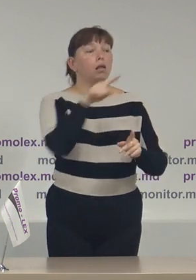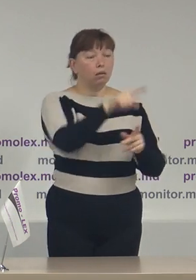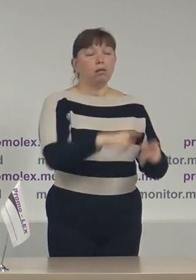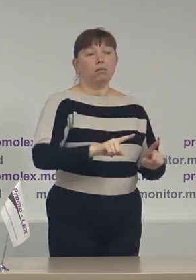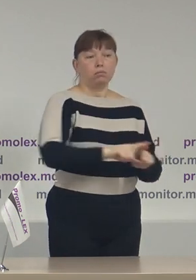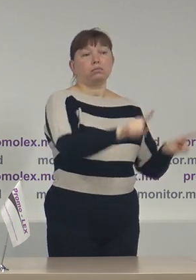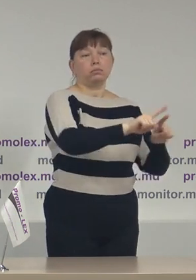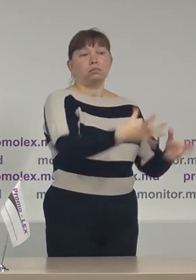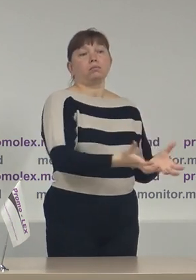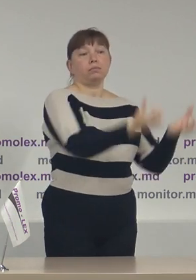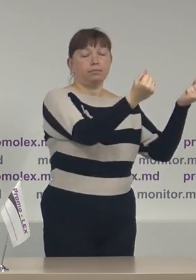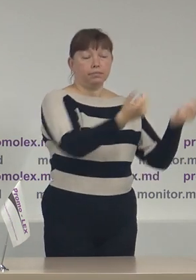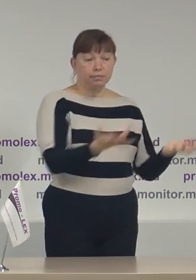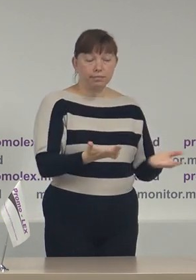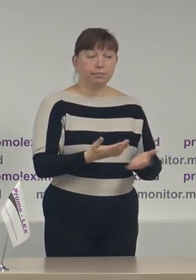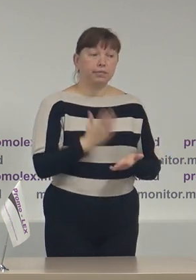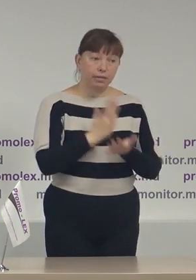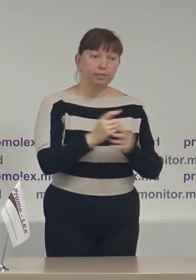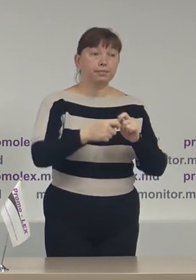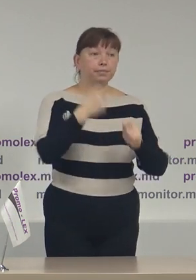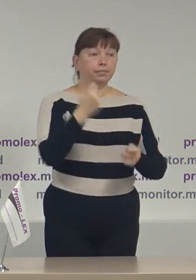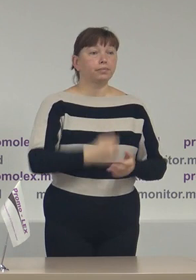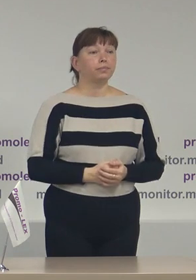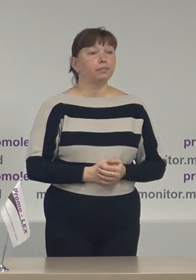concurenților electorale pe care îi simpatizează.